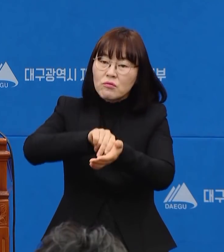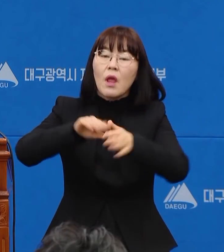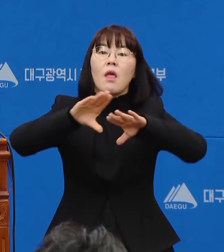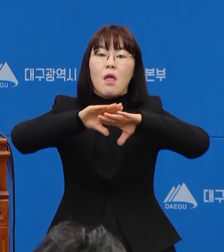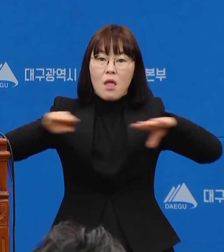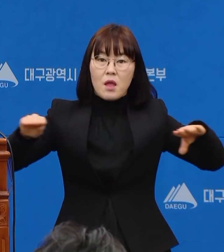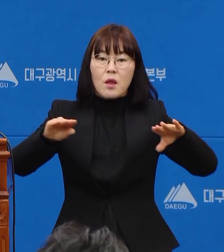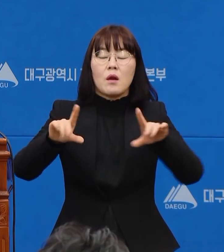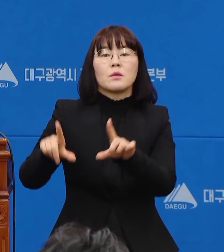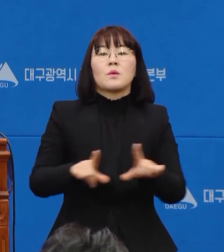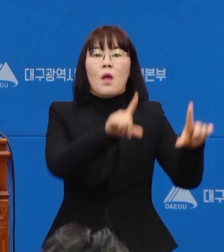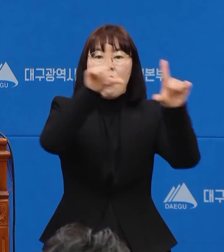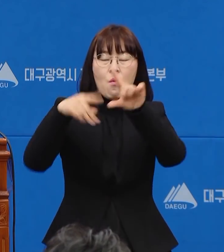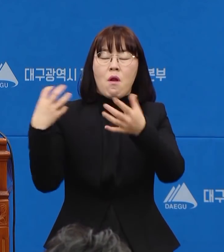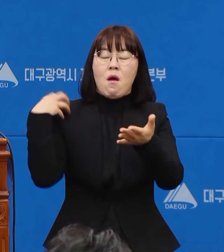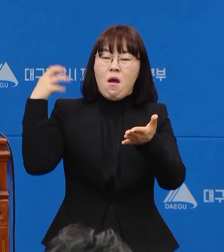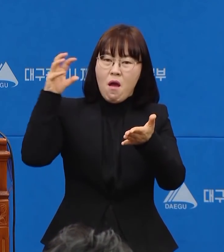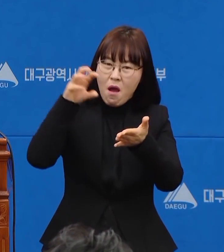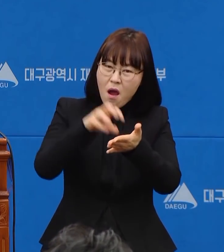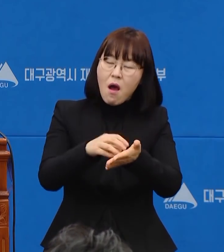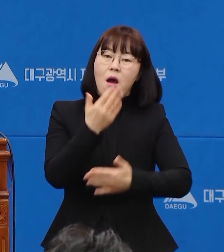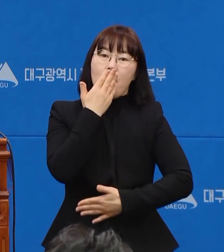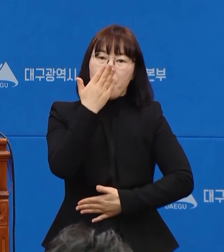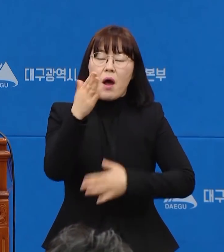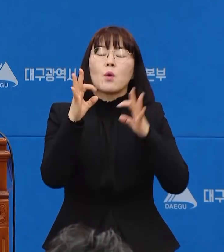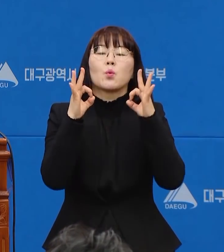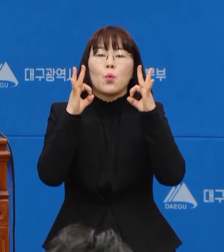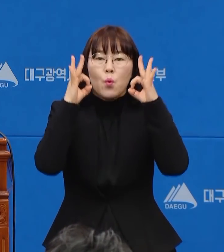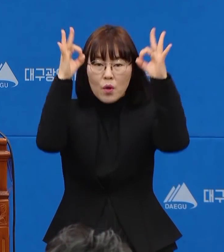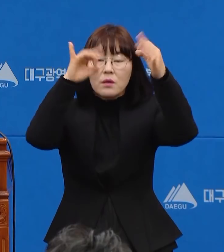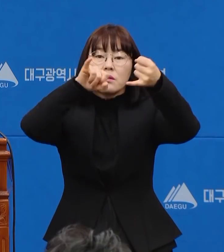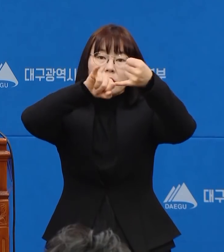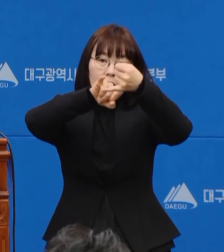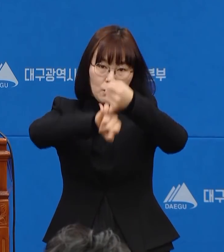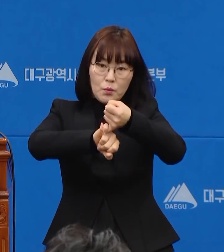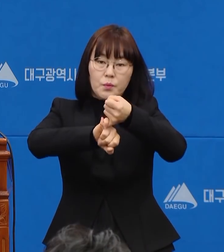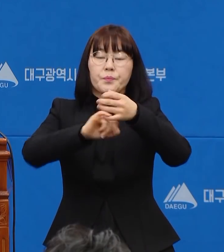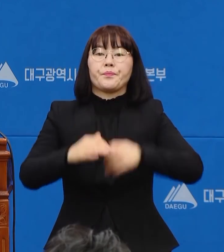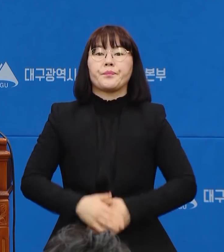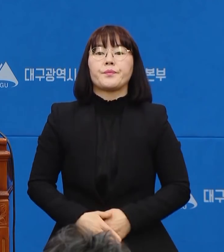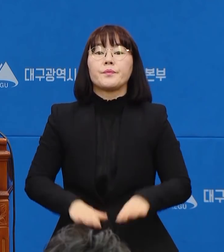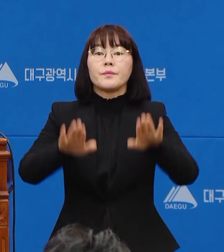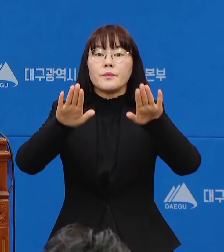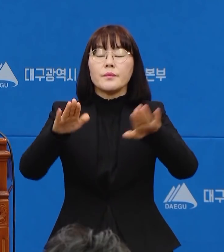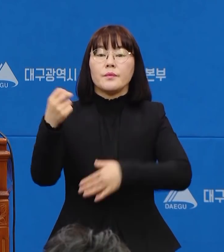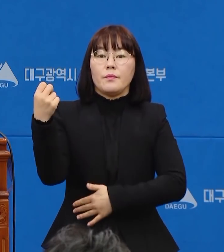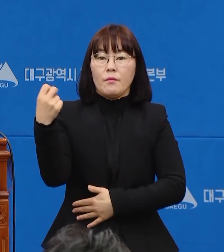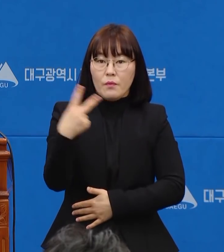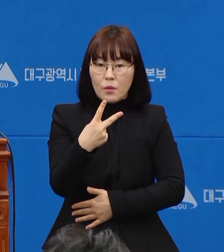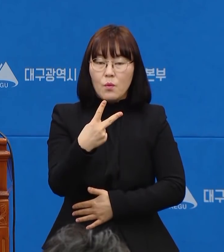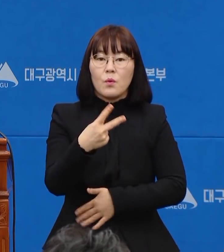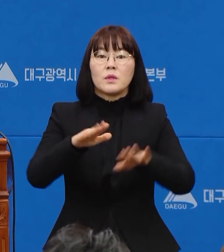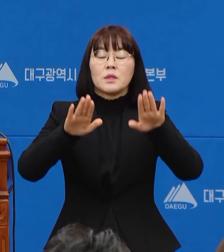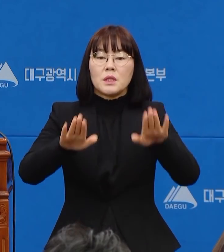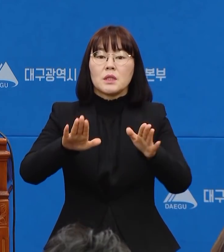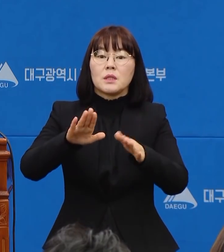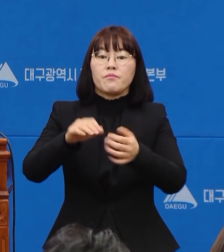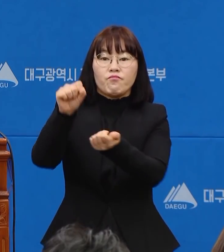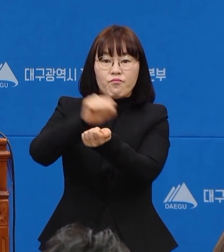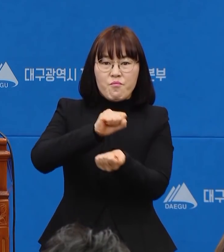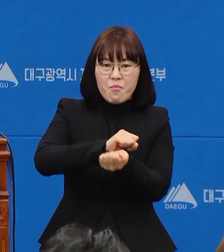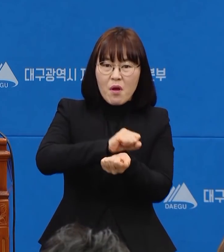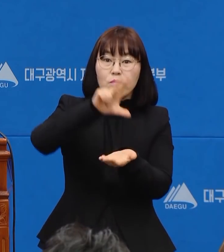일상으로 돌아갈 수 있도록 더욱 분발하겠다는 약속을 드립니다. 이와 함께 이 사태가